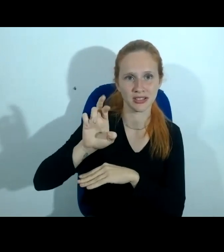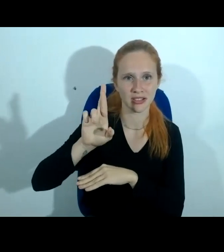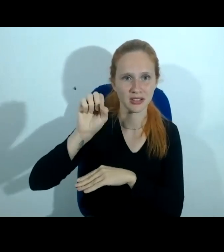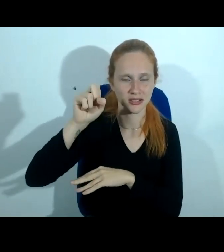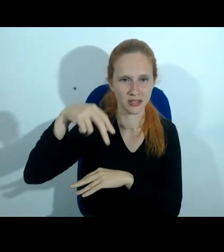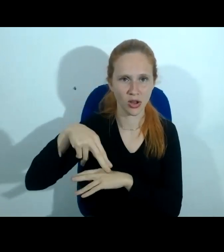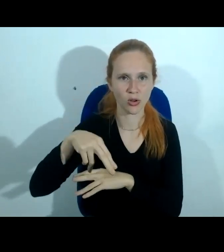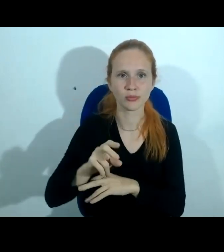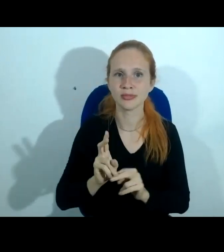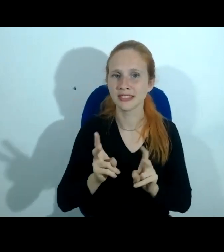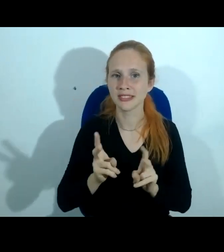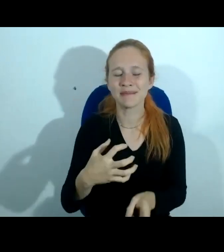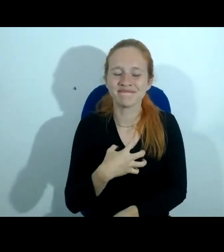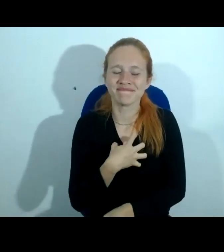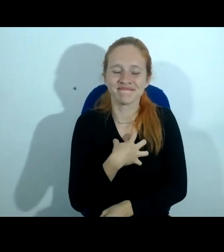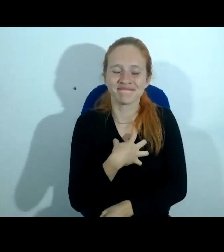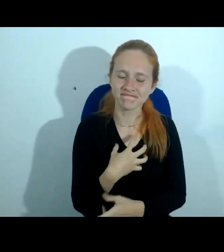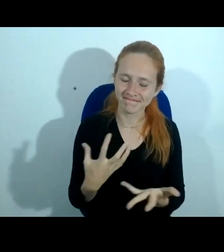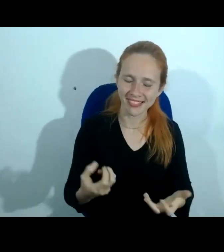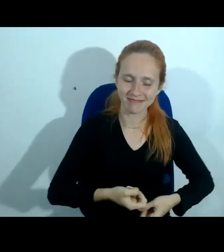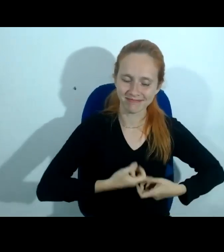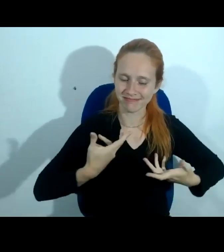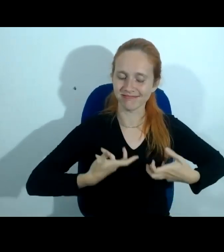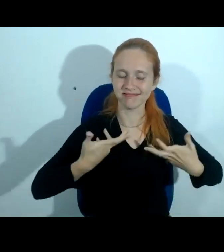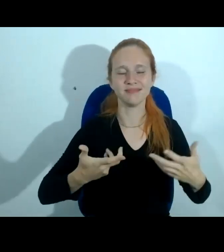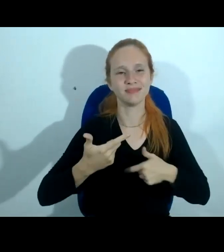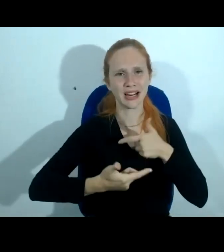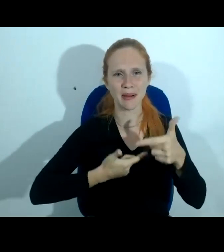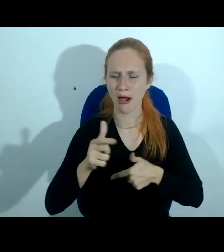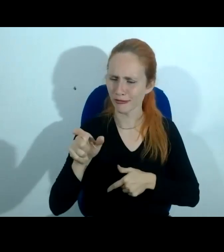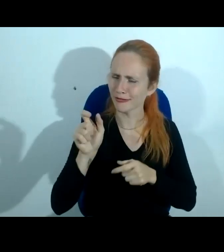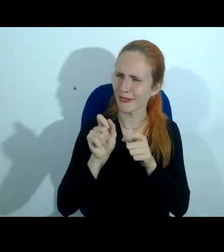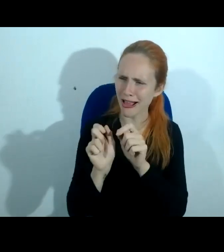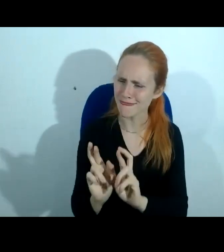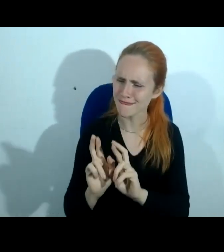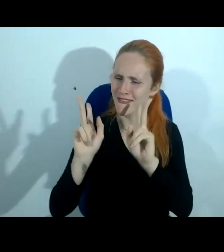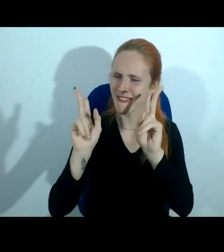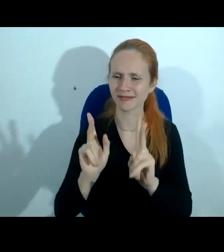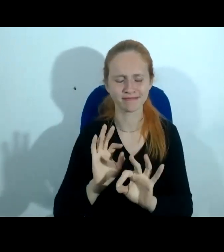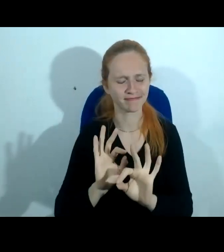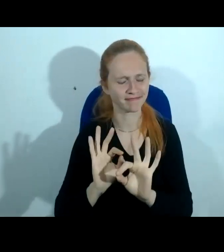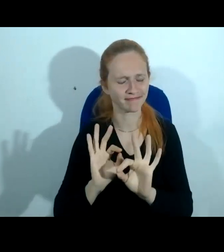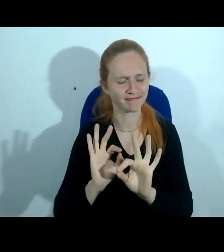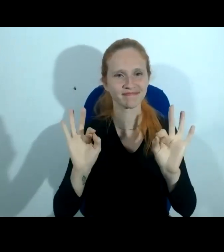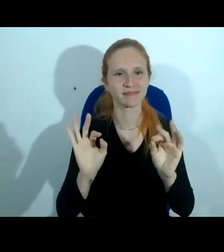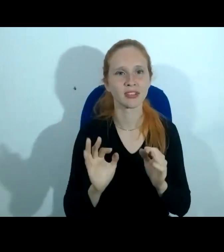aquecem o nosso coração, você tem feito um trabalho ímpar, diferenciado e a minha